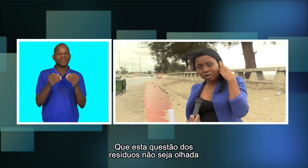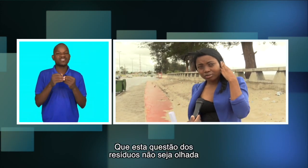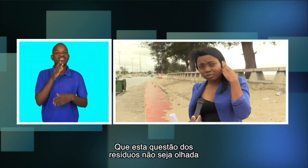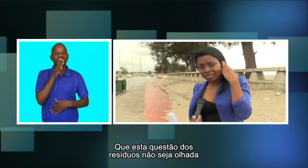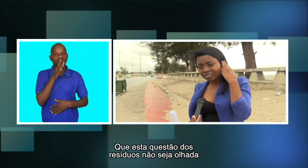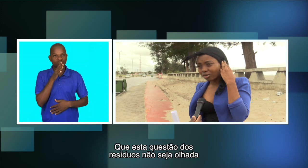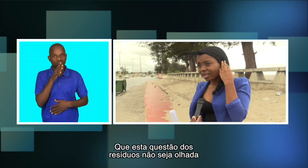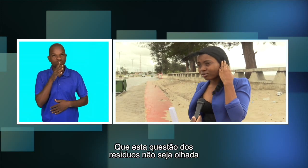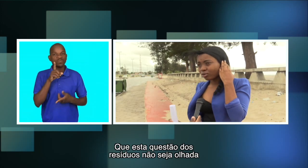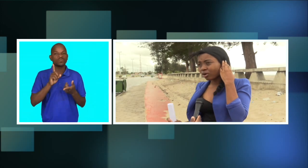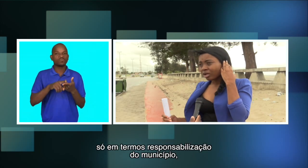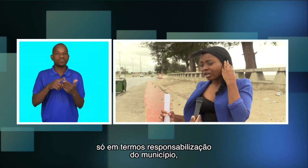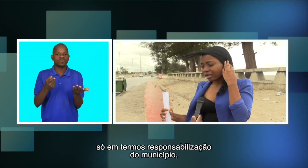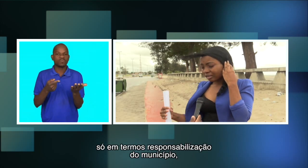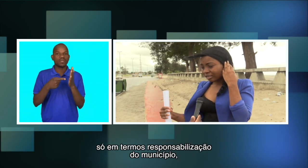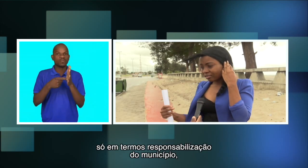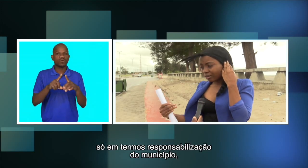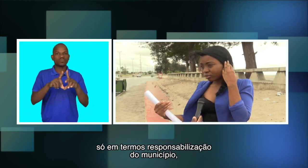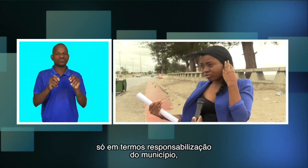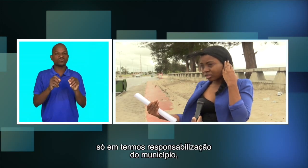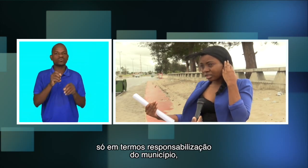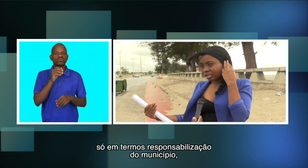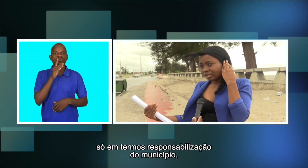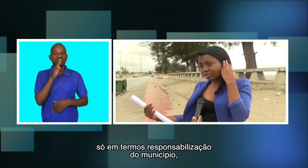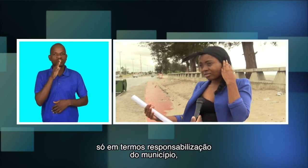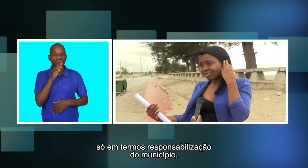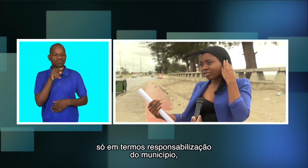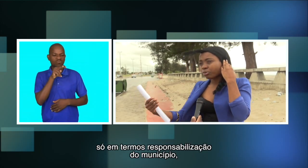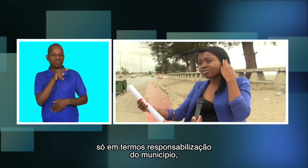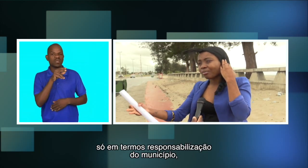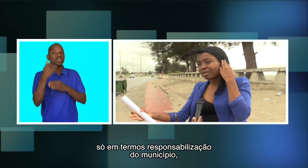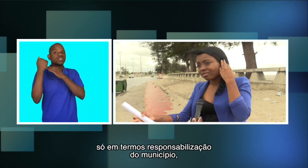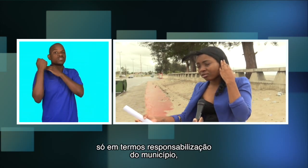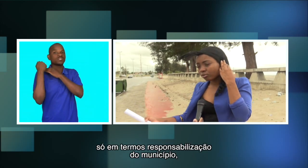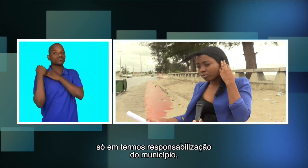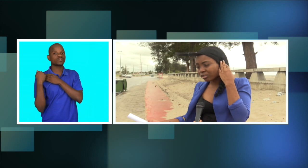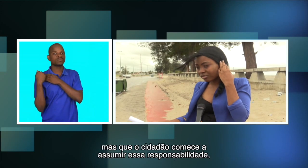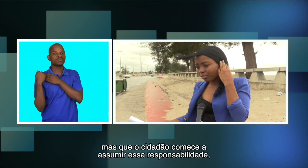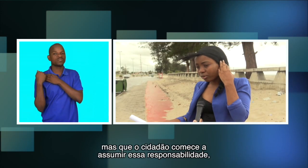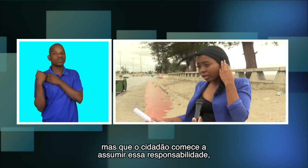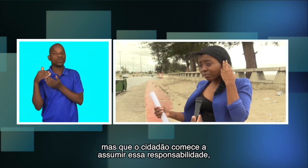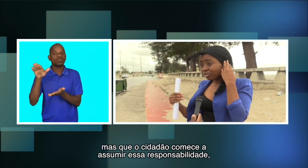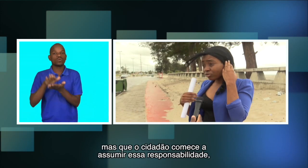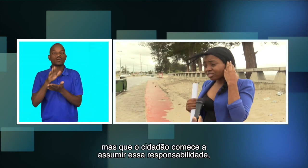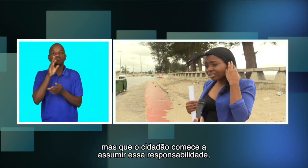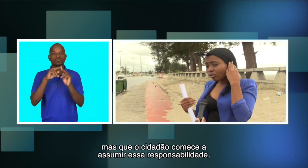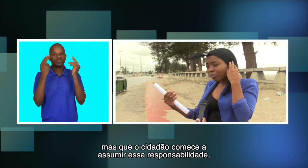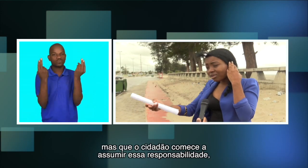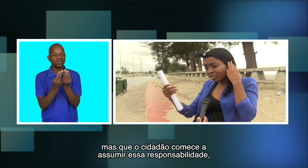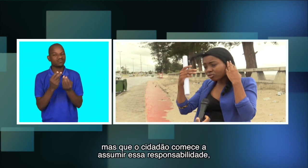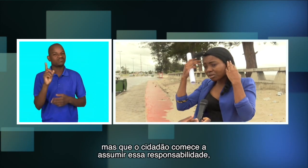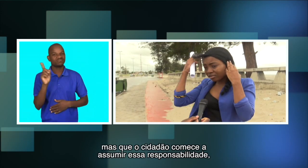juízes sólidos não se é enganada só em termos de responsabilização do município, mas que o